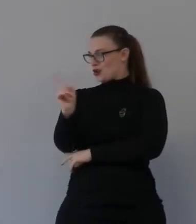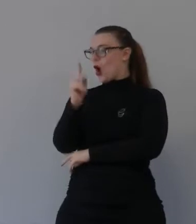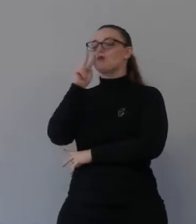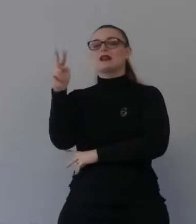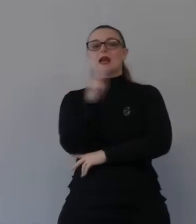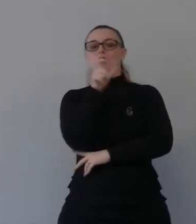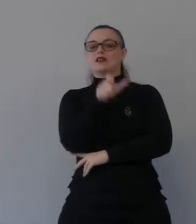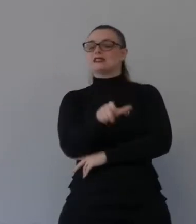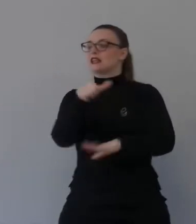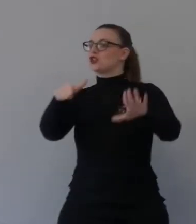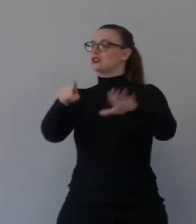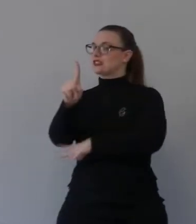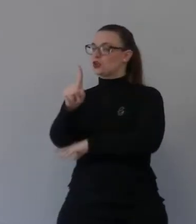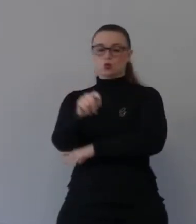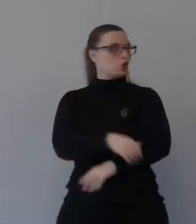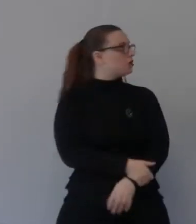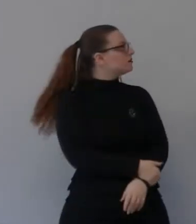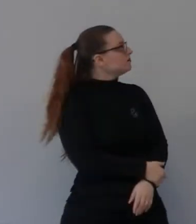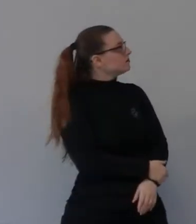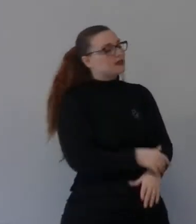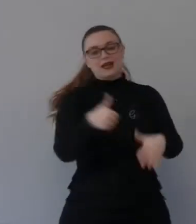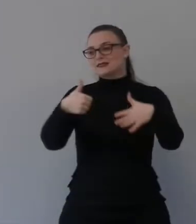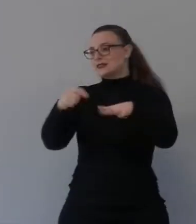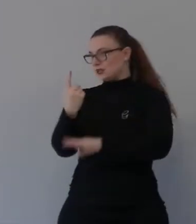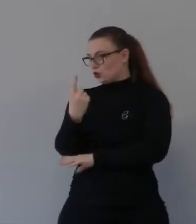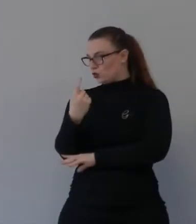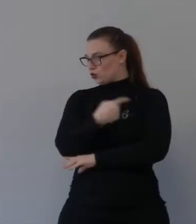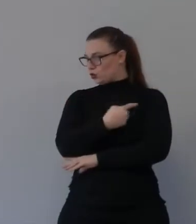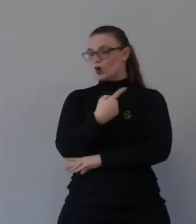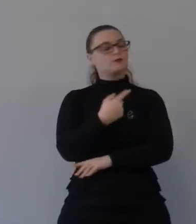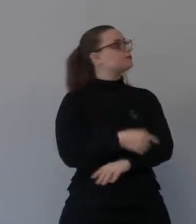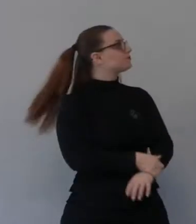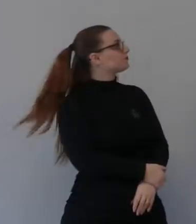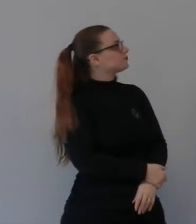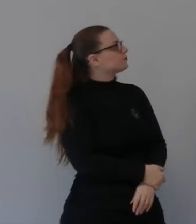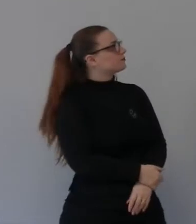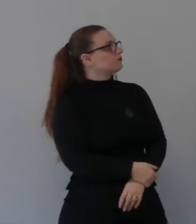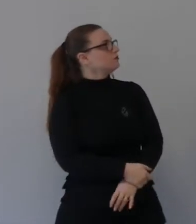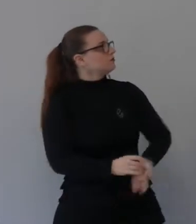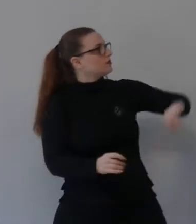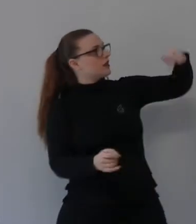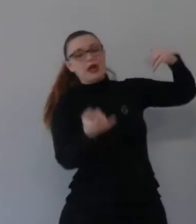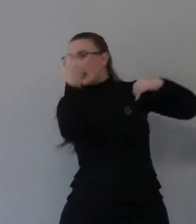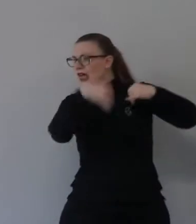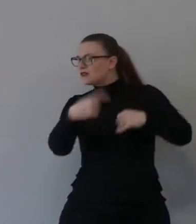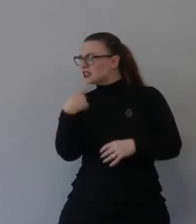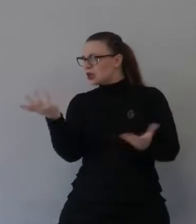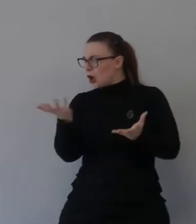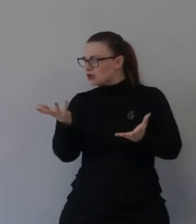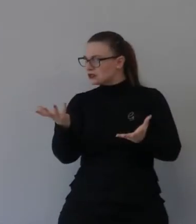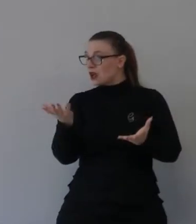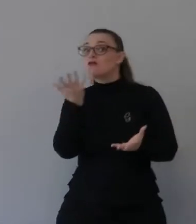la fine la piantagione del Signore qual è lo scopo? farci stare bene